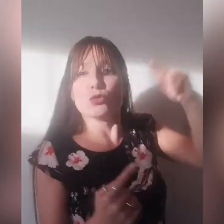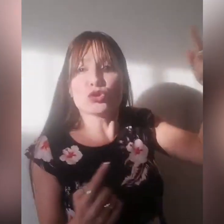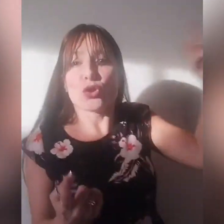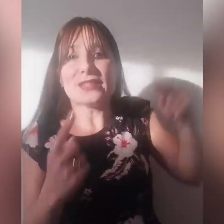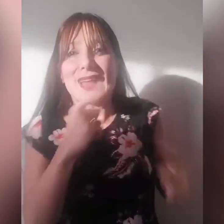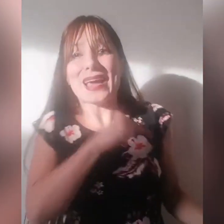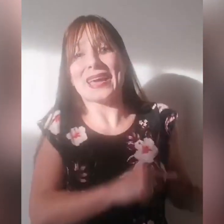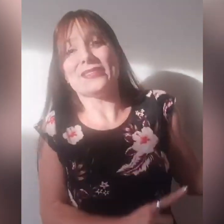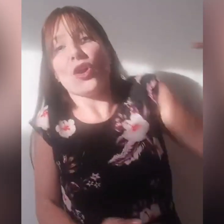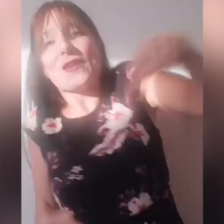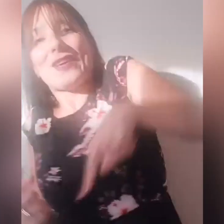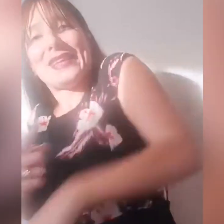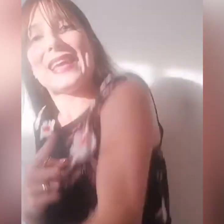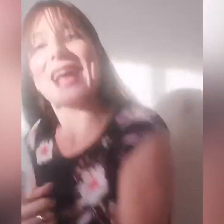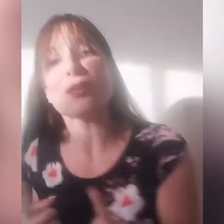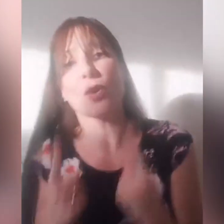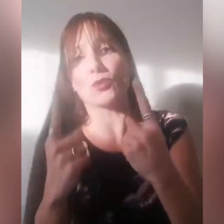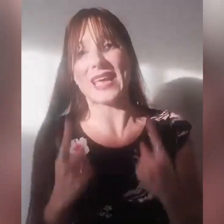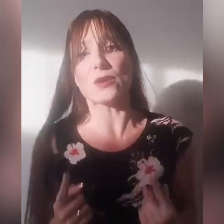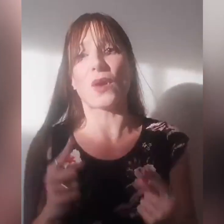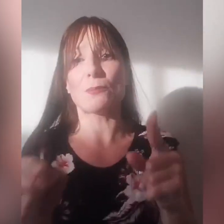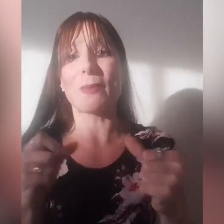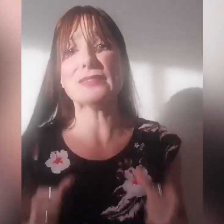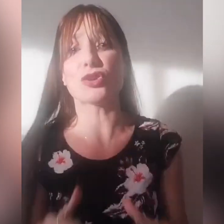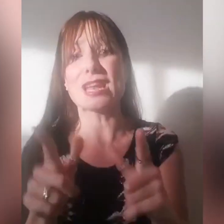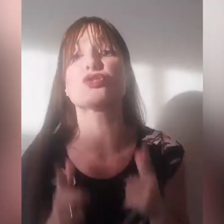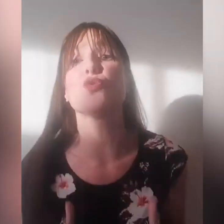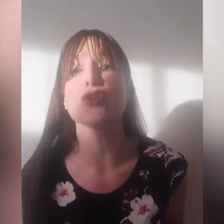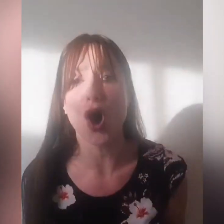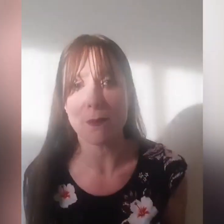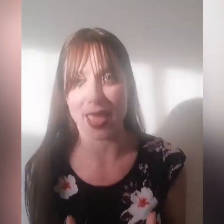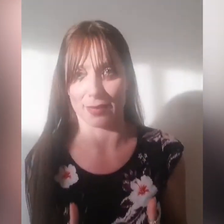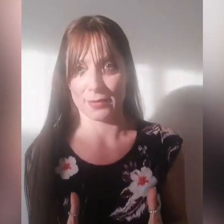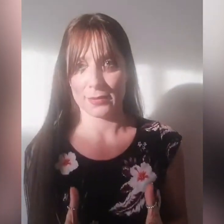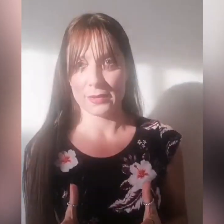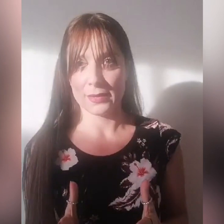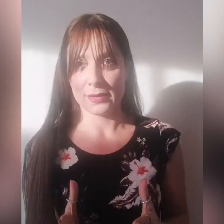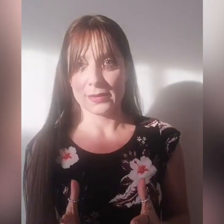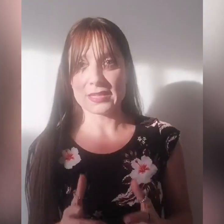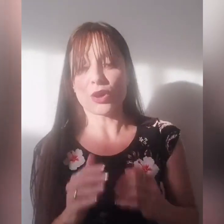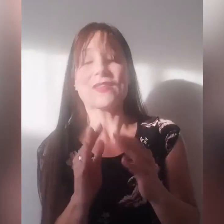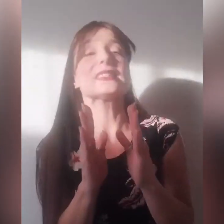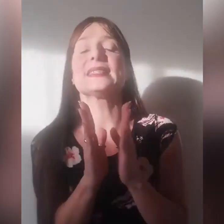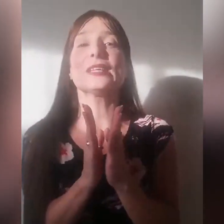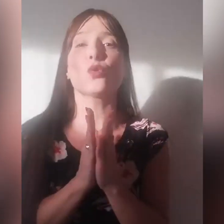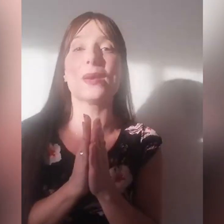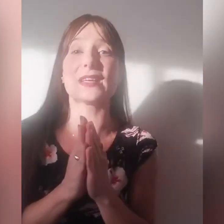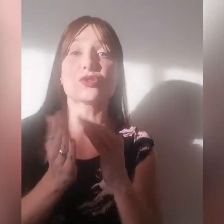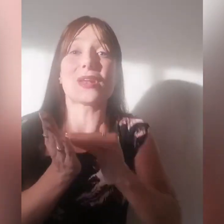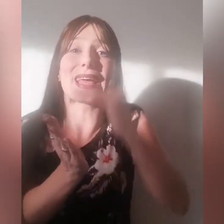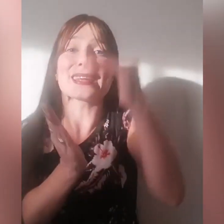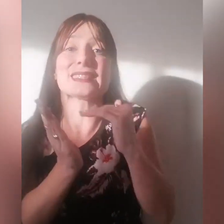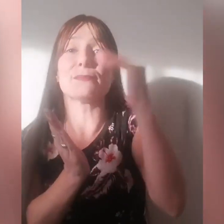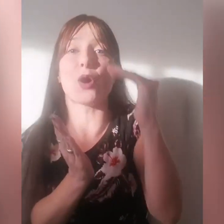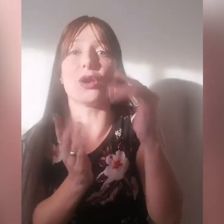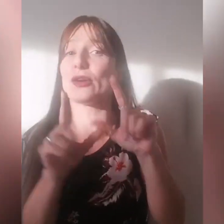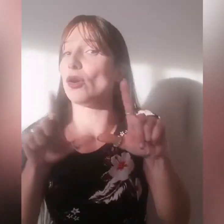'autorità che Dio aveva delegato a Mosè in quel momento nel suo nome, se non avesse alzato quel bastone che era simbolico,